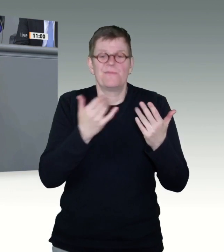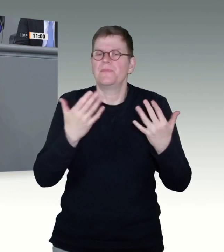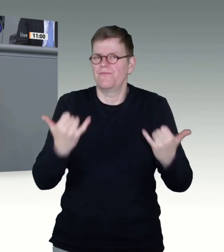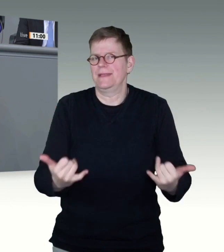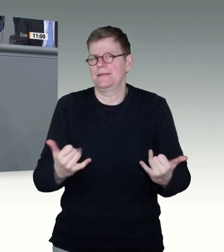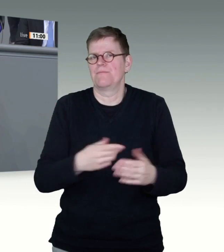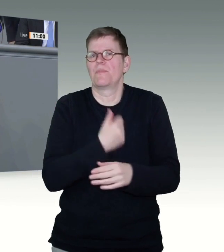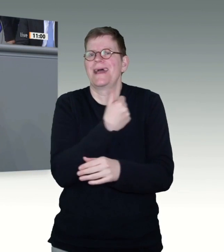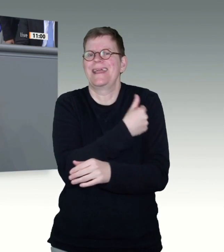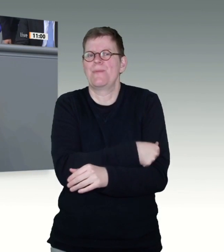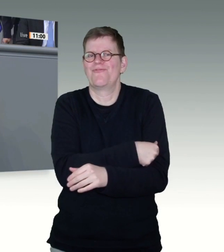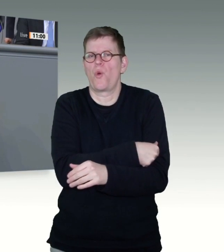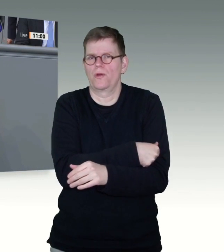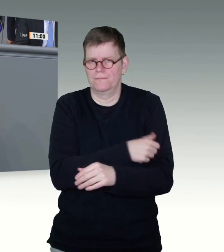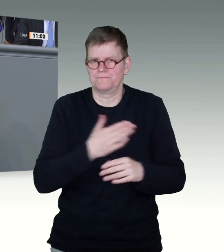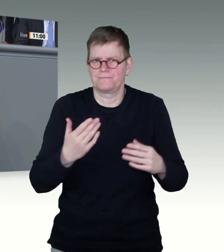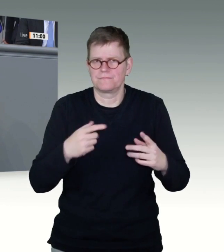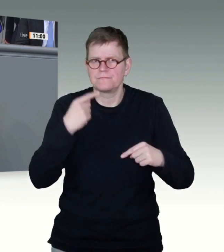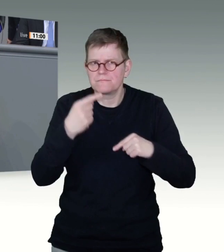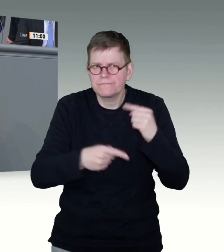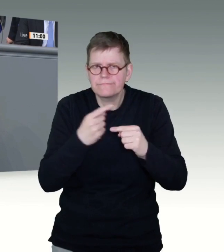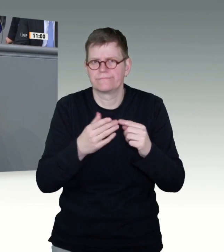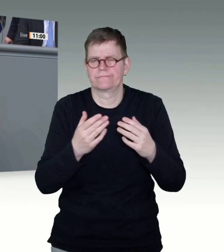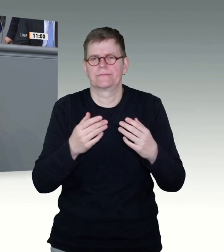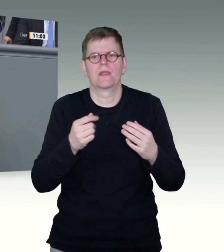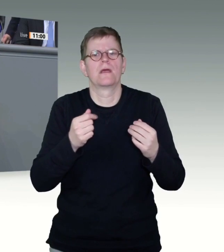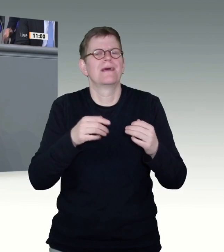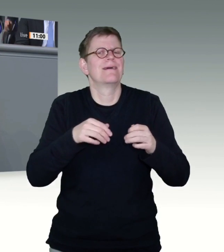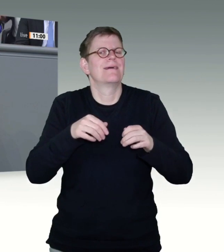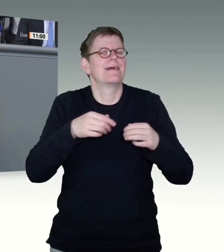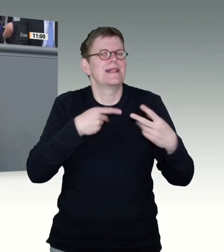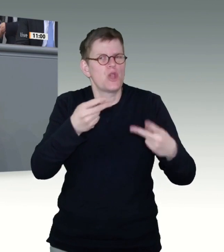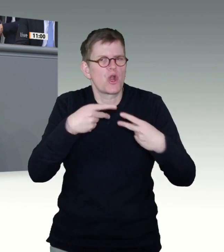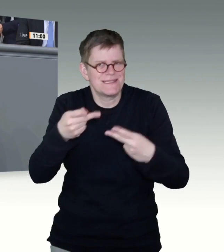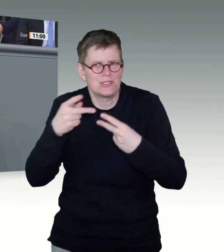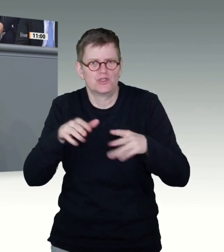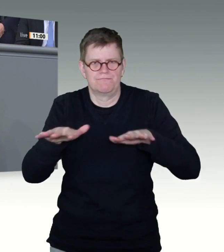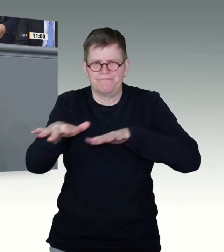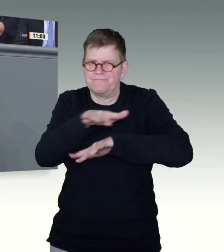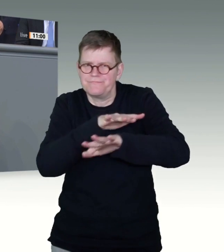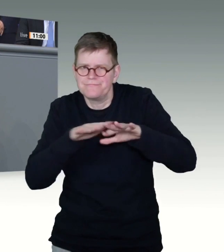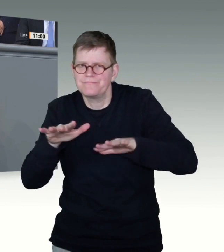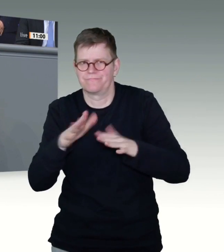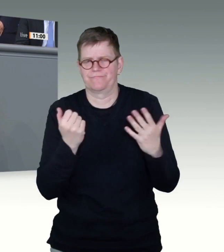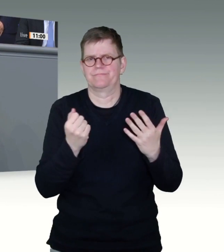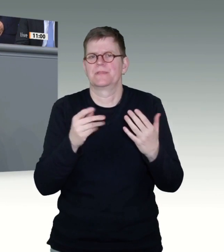wird. Sie wird erschwert durch den weiterhin vorhandenen grundsätzlichen Mangel an Vakzinen, weshalb wir sinnvollerweise eine